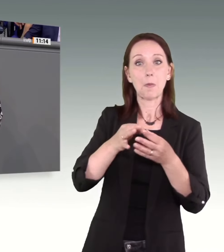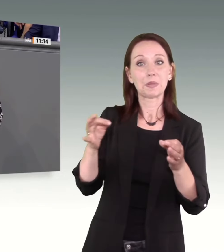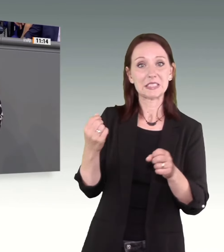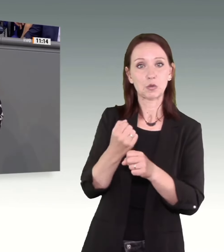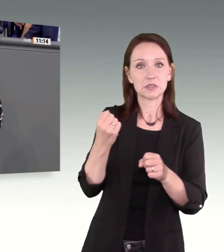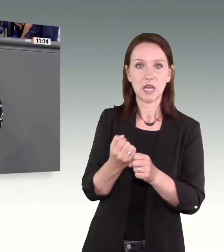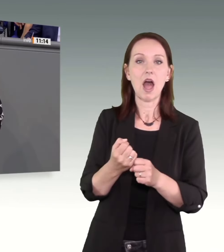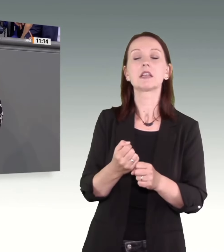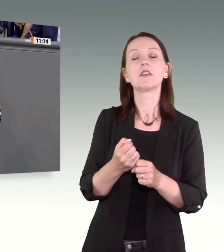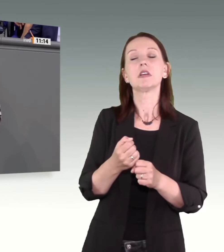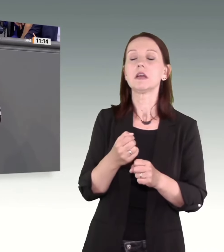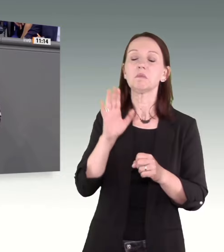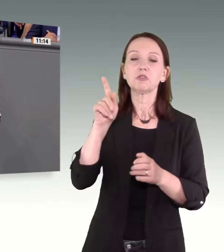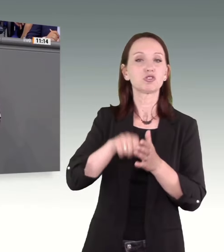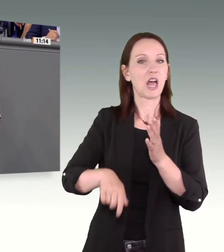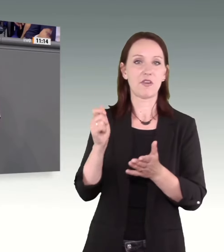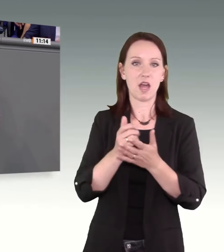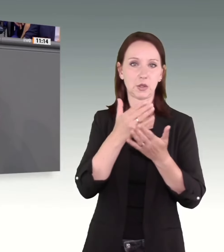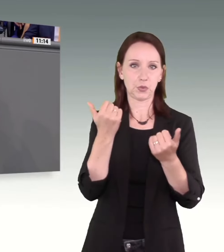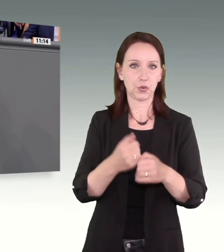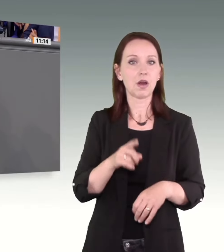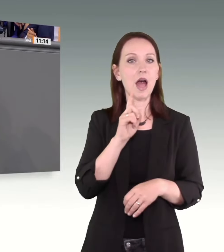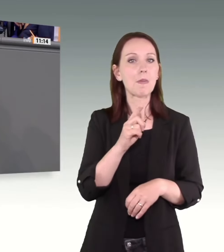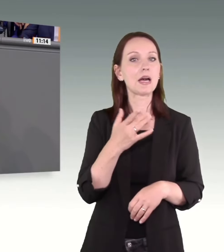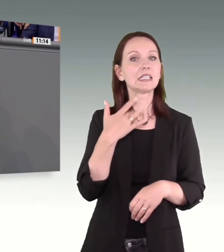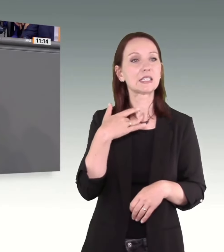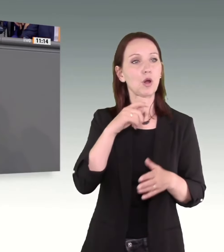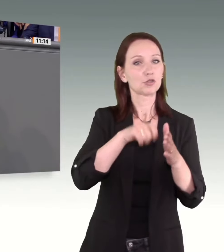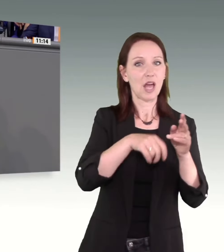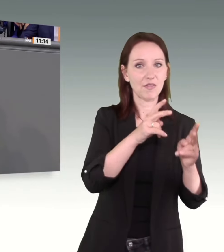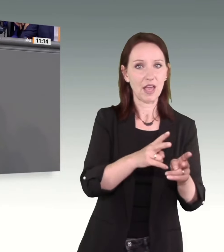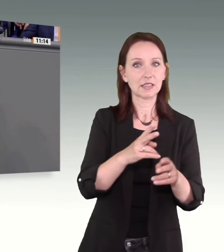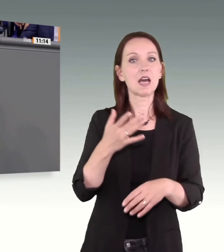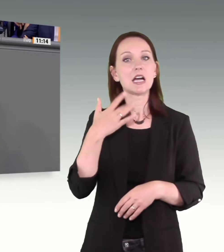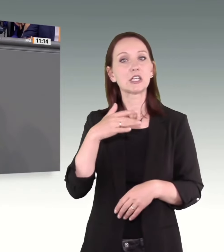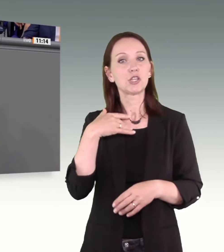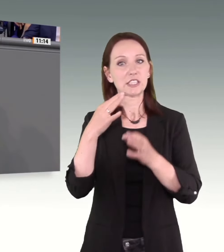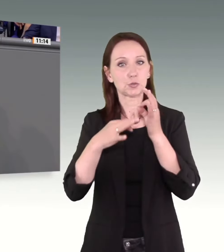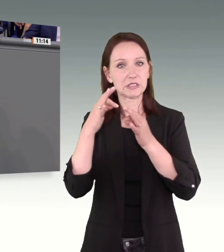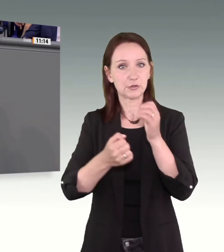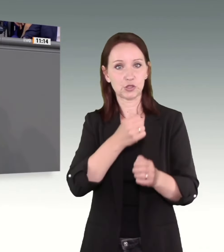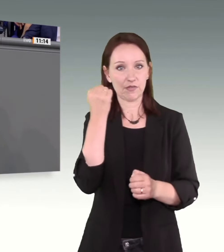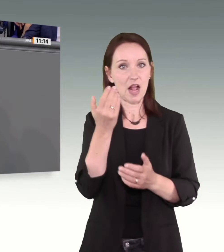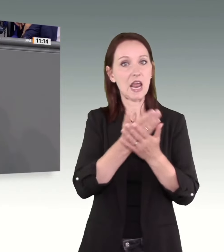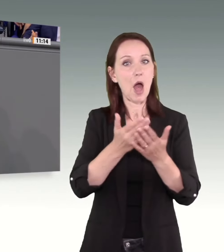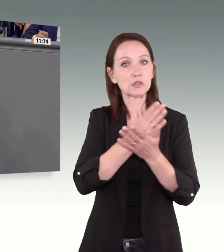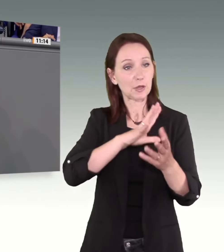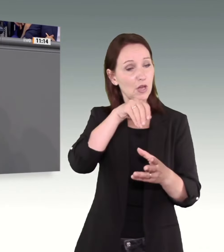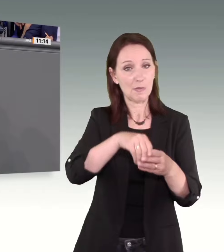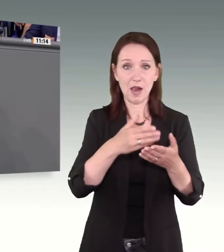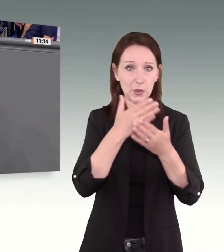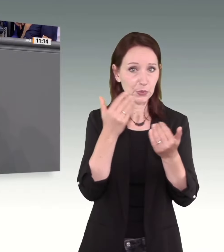geschlechterspezifische Gewalt sind aber gar nicht Bestandteil des Ausbildungskanons. Es fehlen daher